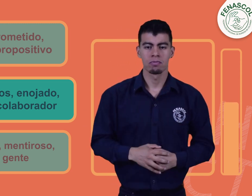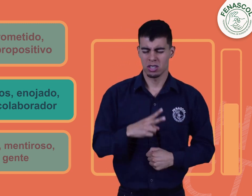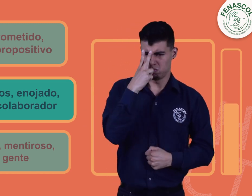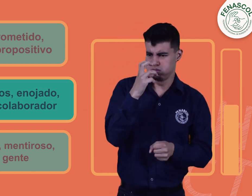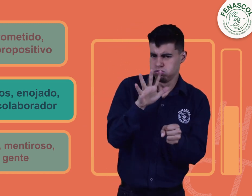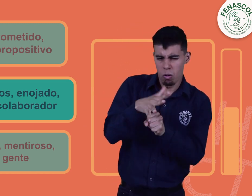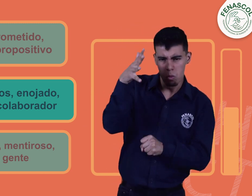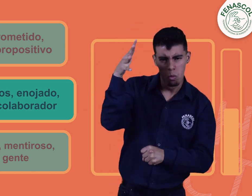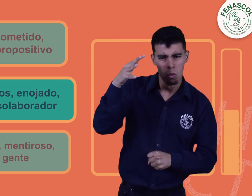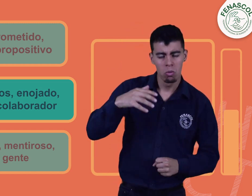Enojado.